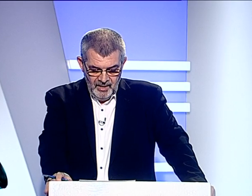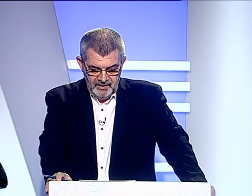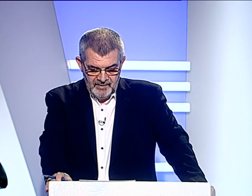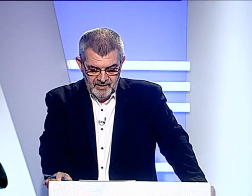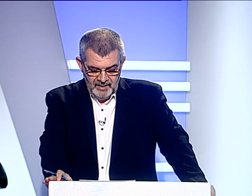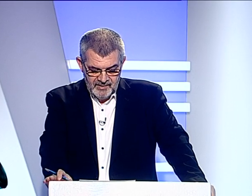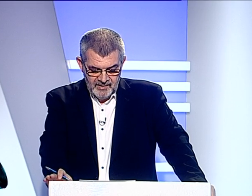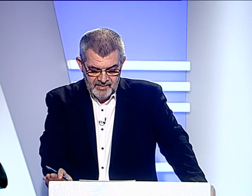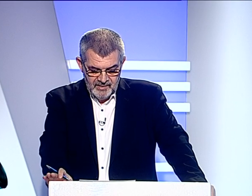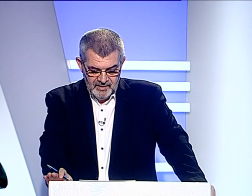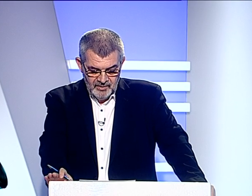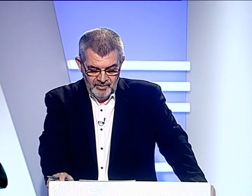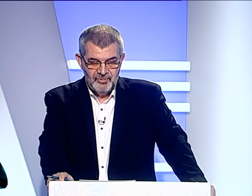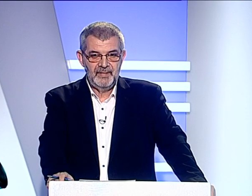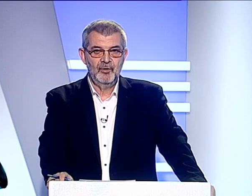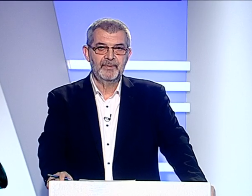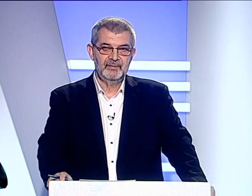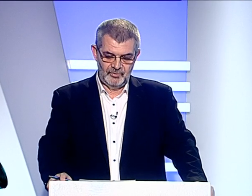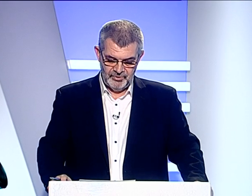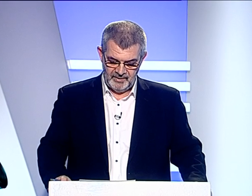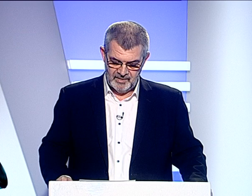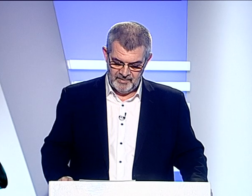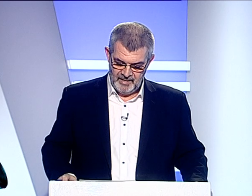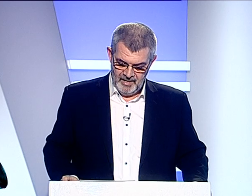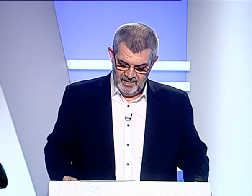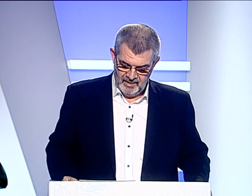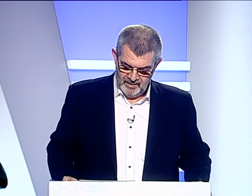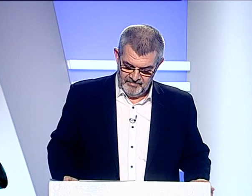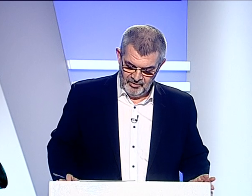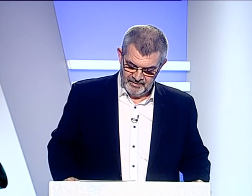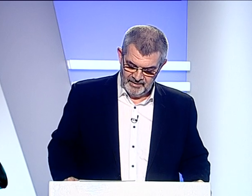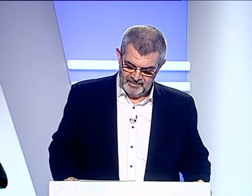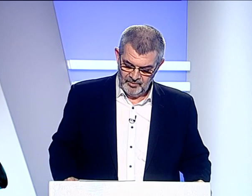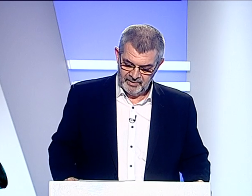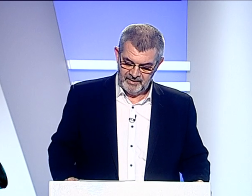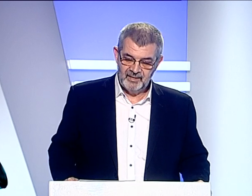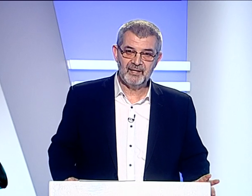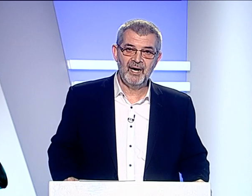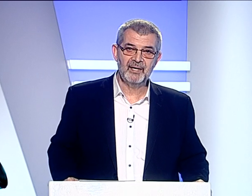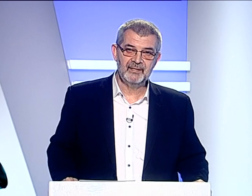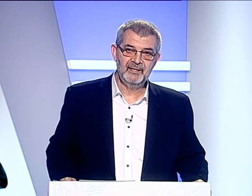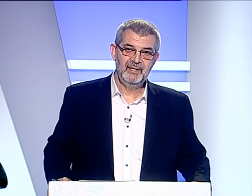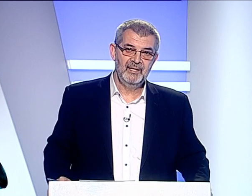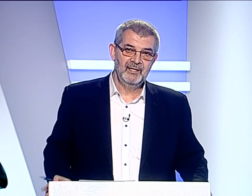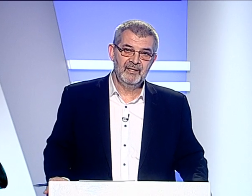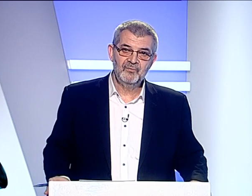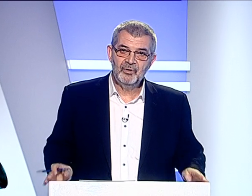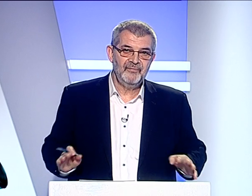Cu ediția de astăzi Colegii mei au pregătit O știre despre Milioanele de ucraineni Care